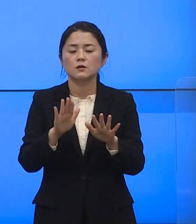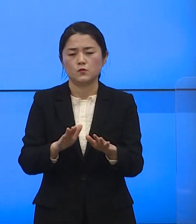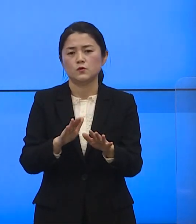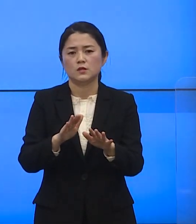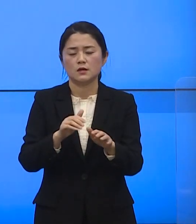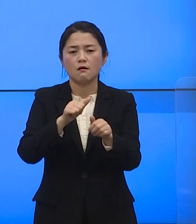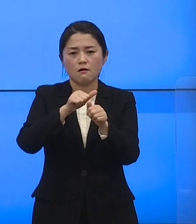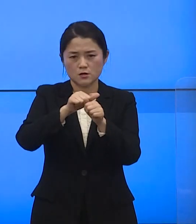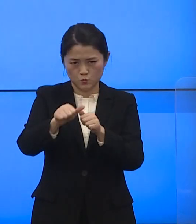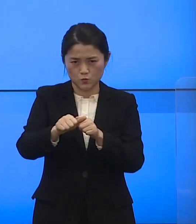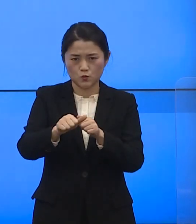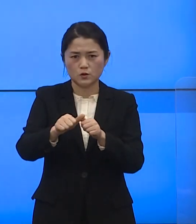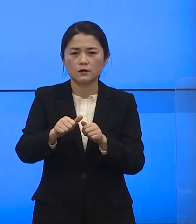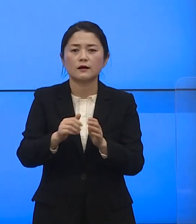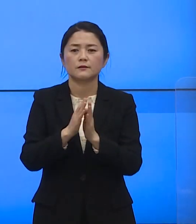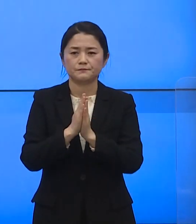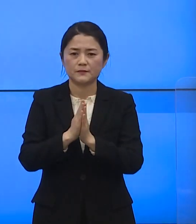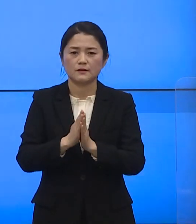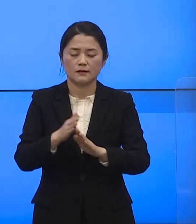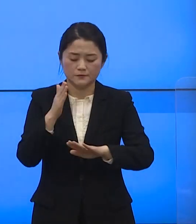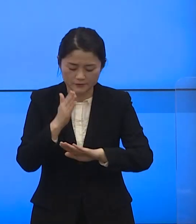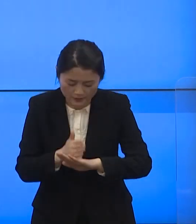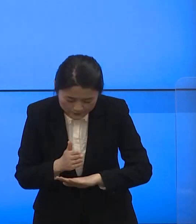극복합시다 감사합니다